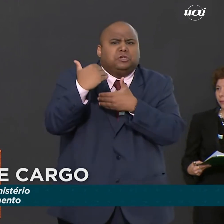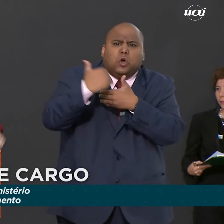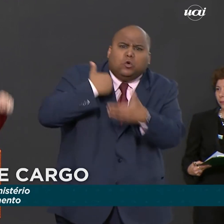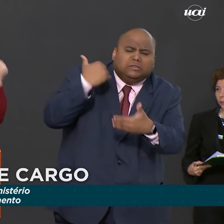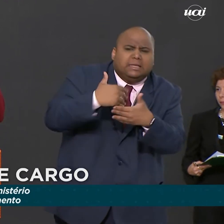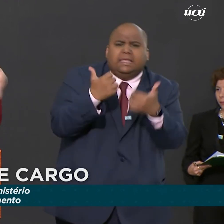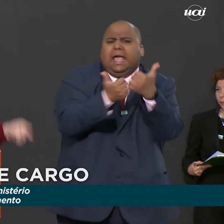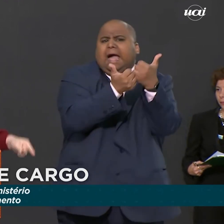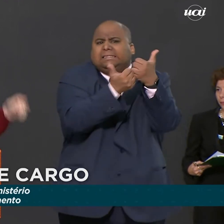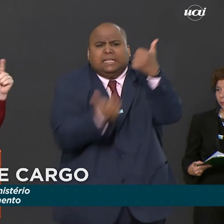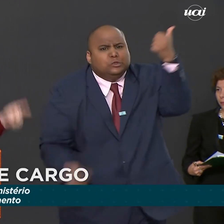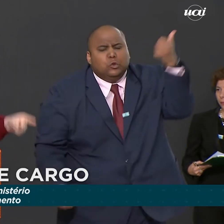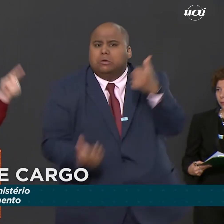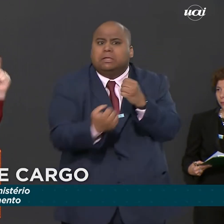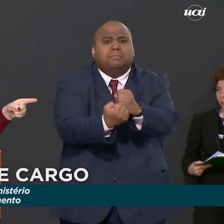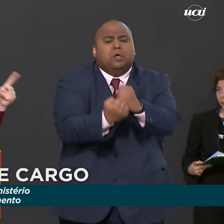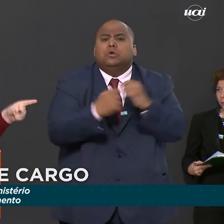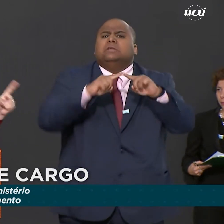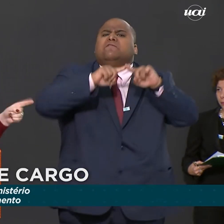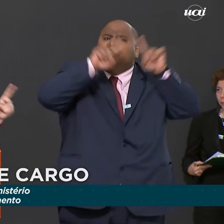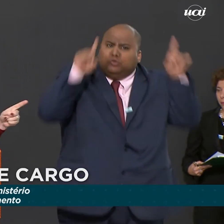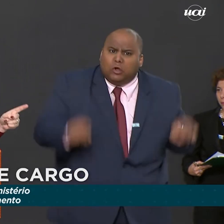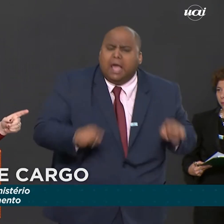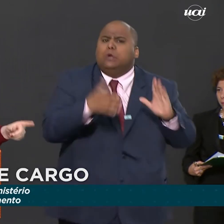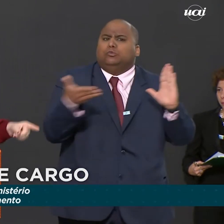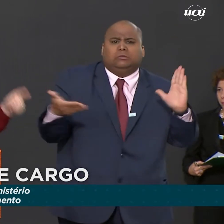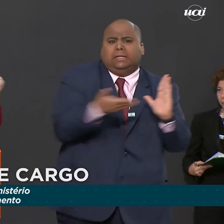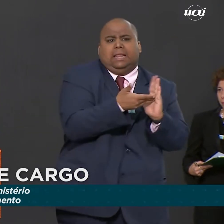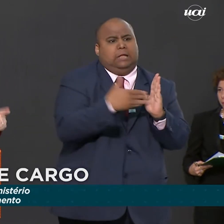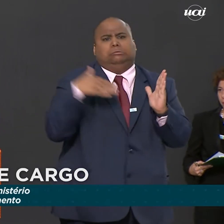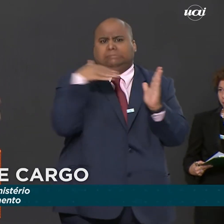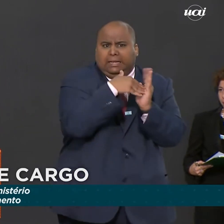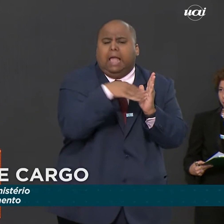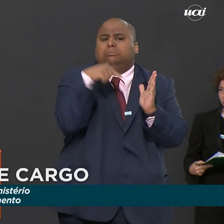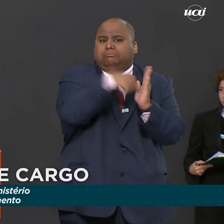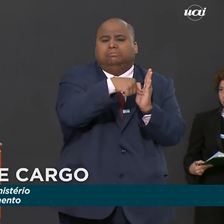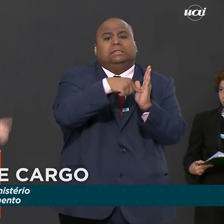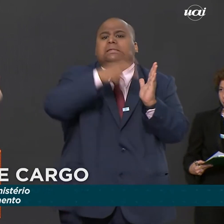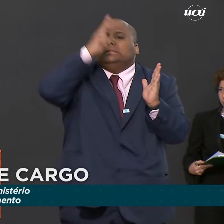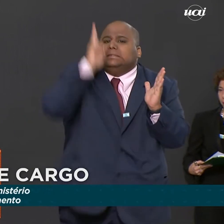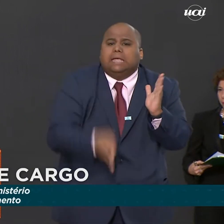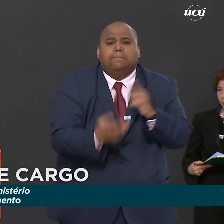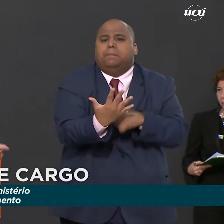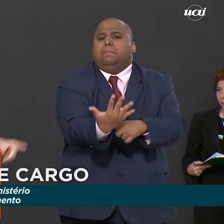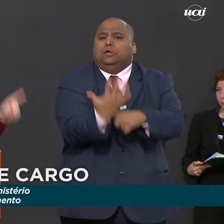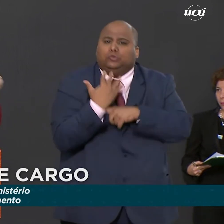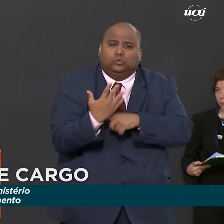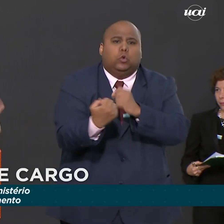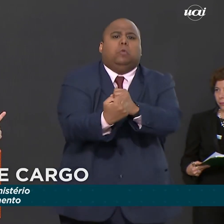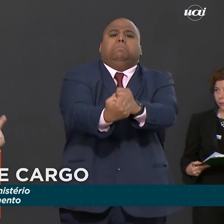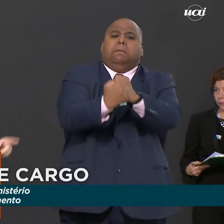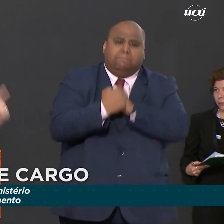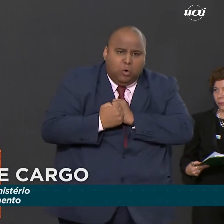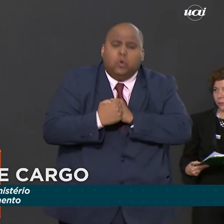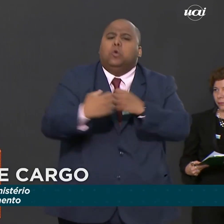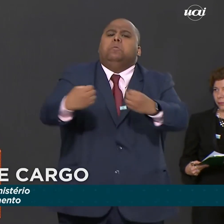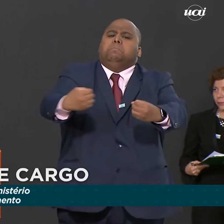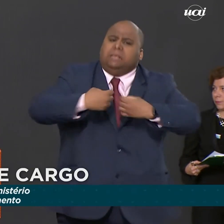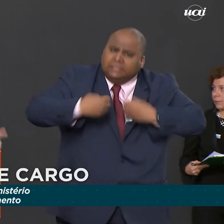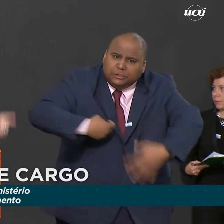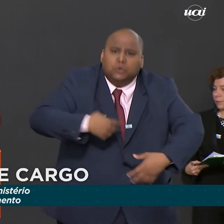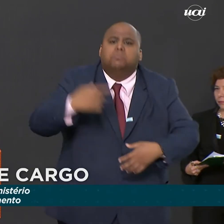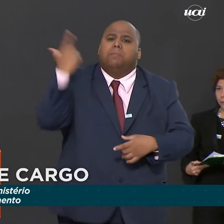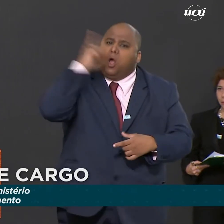assessores, de servidores públicos do Senado Federal, que estiveram sempre prontos a me ajudar, a me ensinar, a